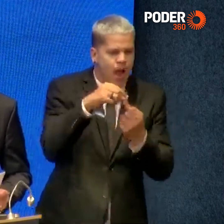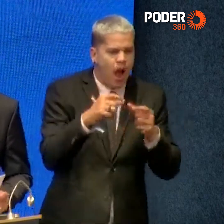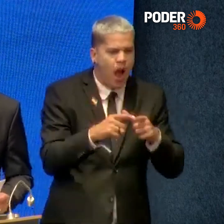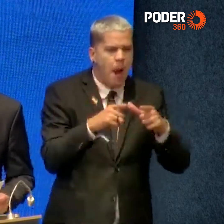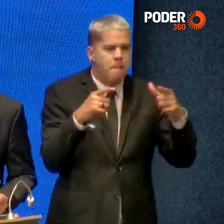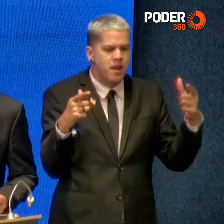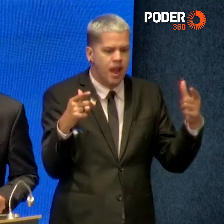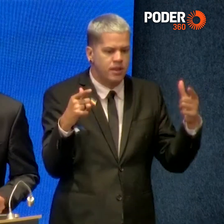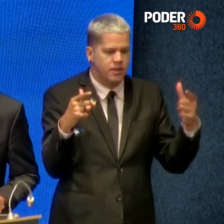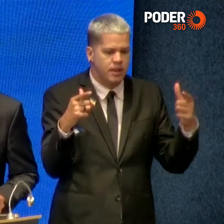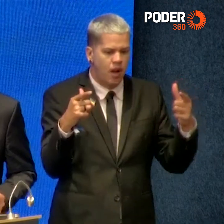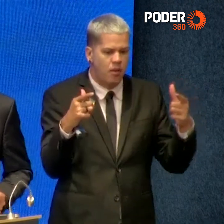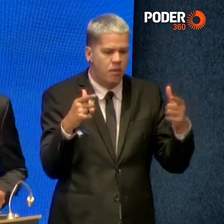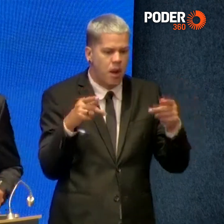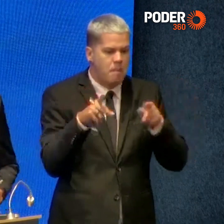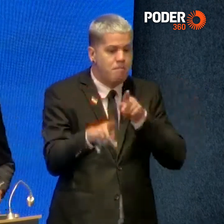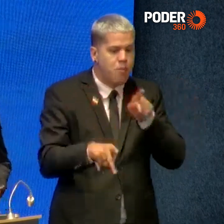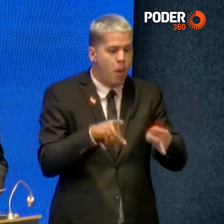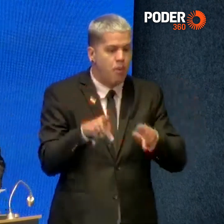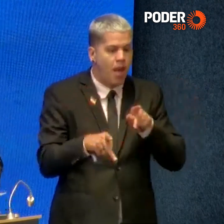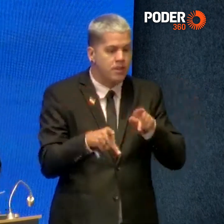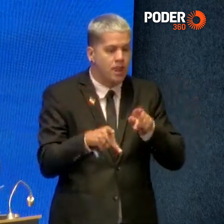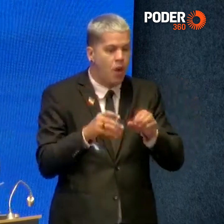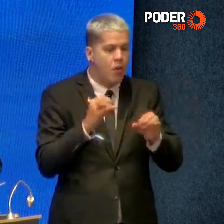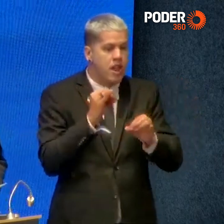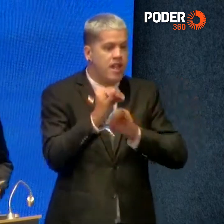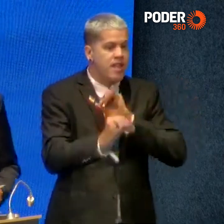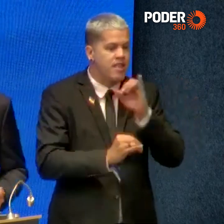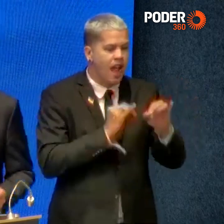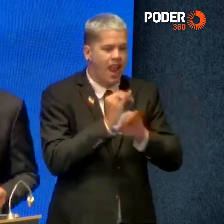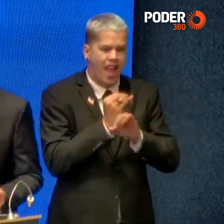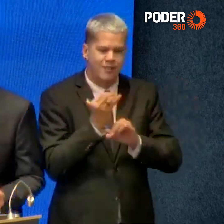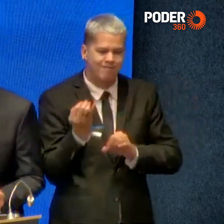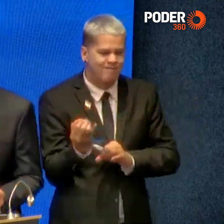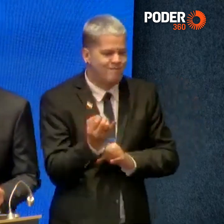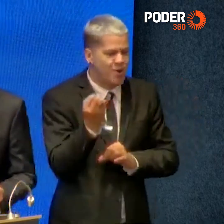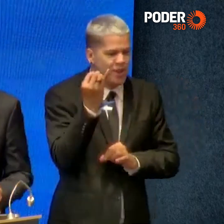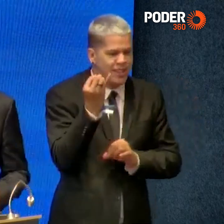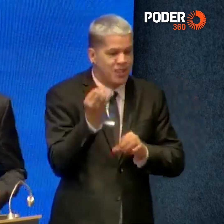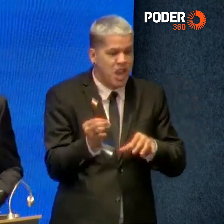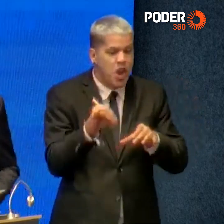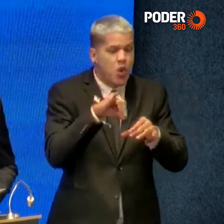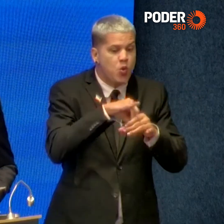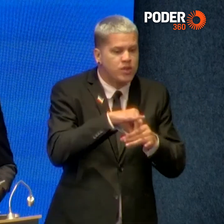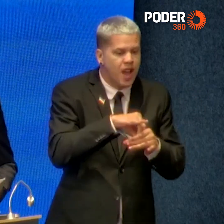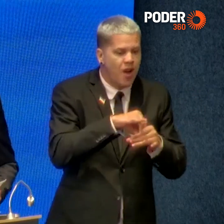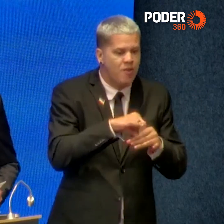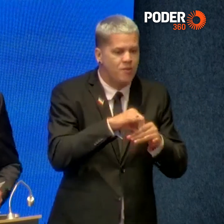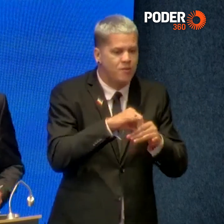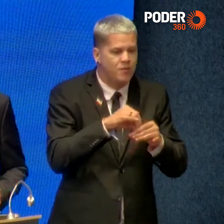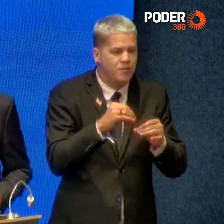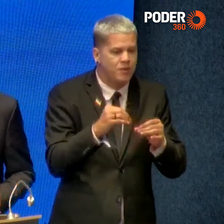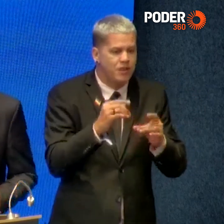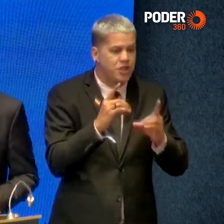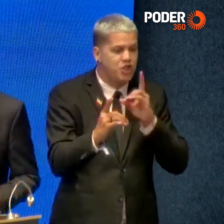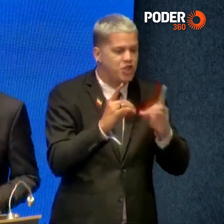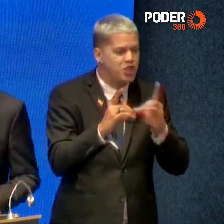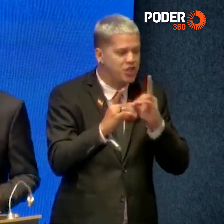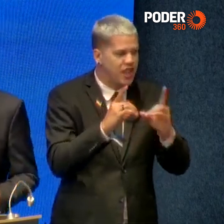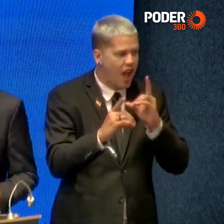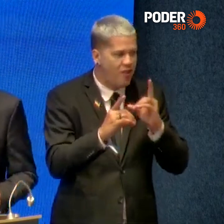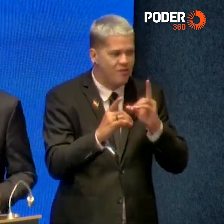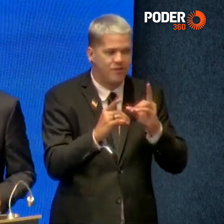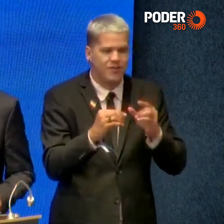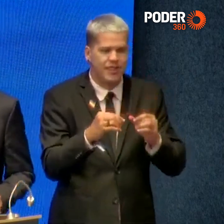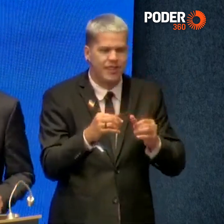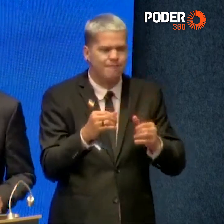acesso da população à internet, a inclusão digital e o uso de modernos e efetivos meios